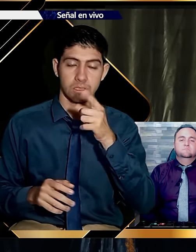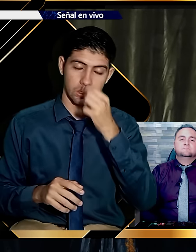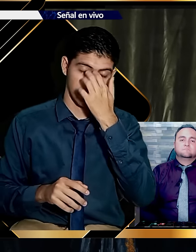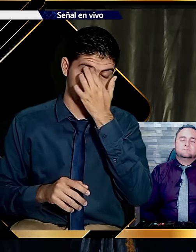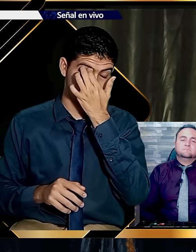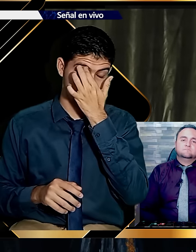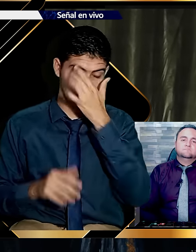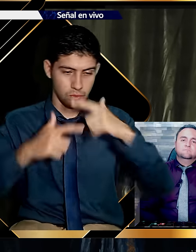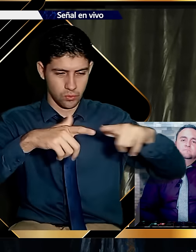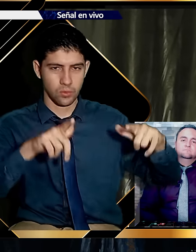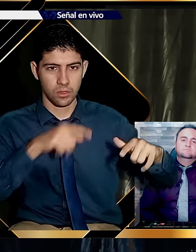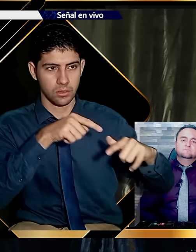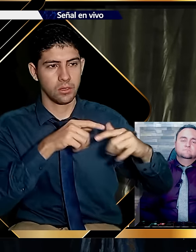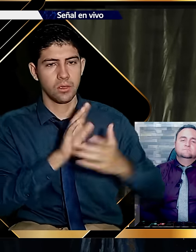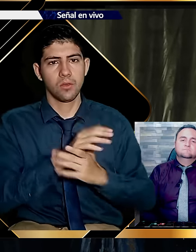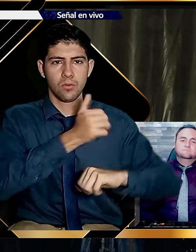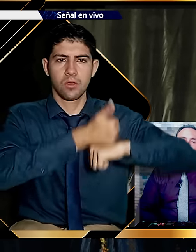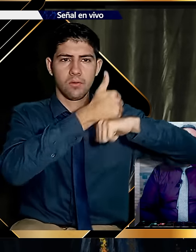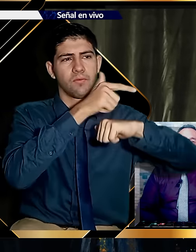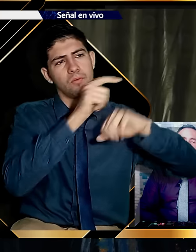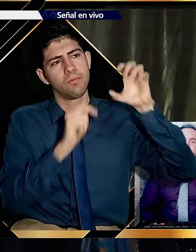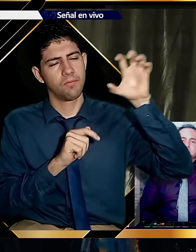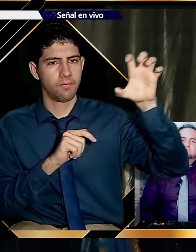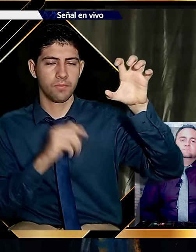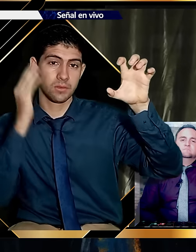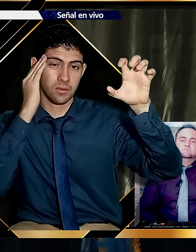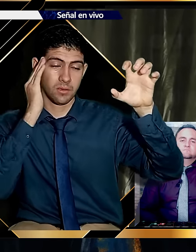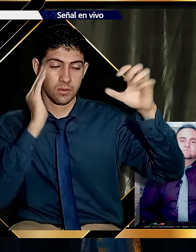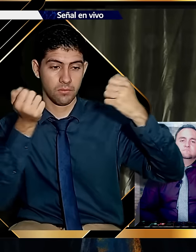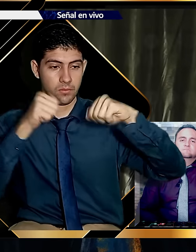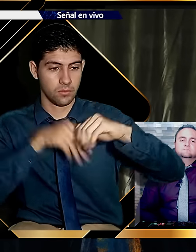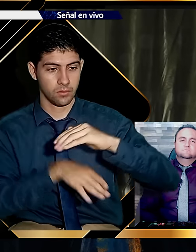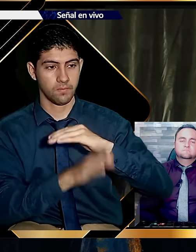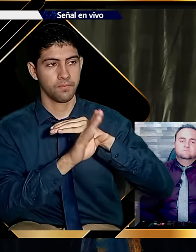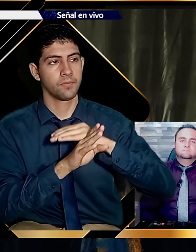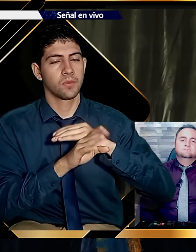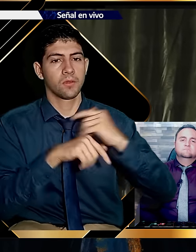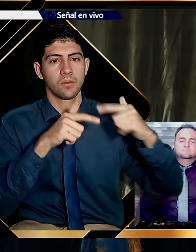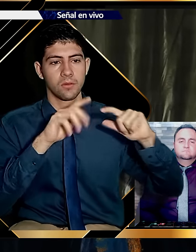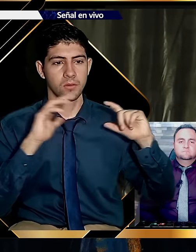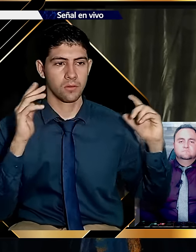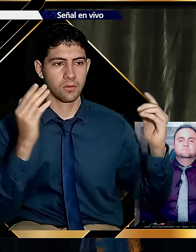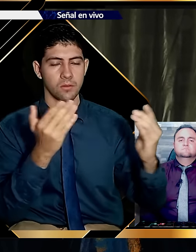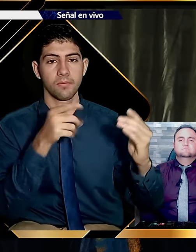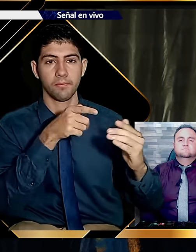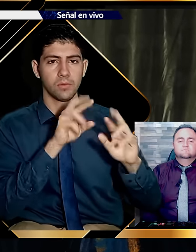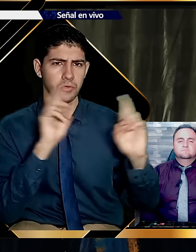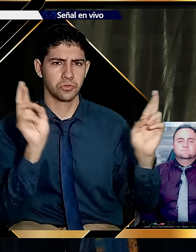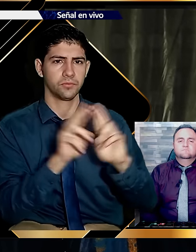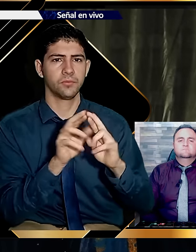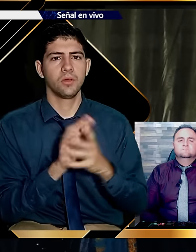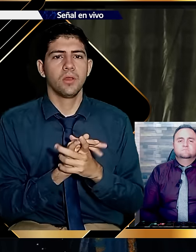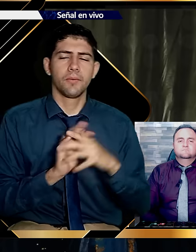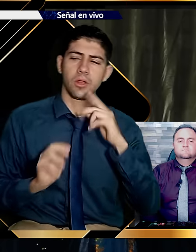De por allá. No sé qué. Que él era embajador. Y que tenía toda la ley. Las normas. Y que él sabía que iba a ir a la asamblea. Y yo le dije. Oye hermano.